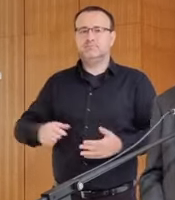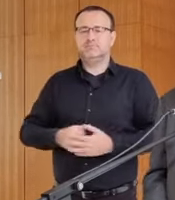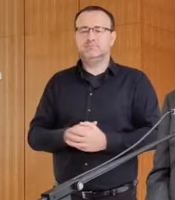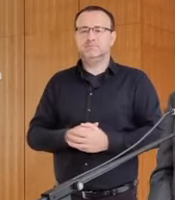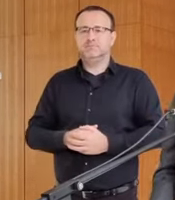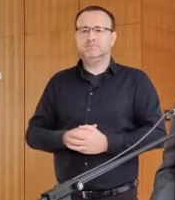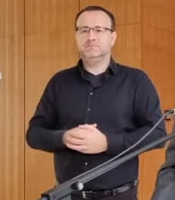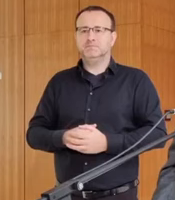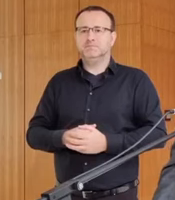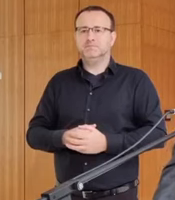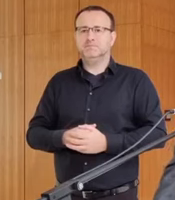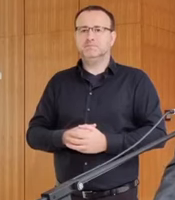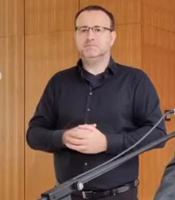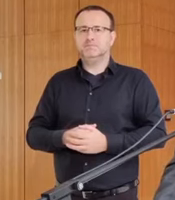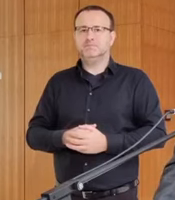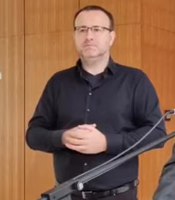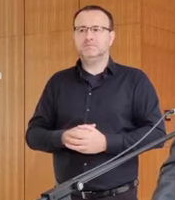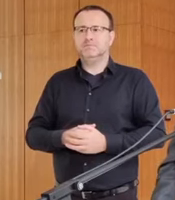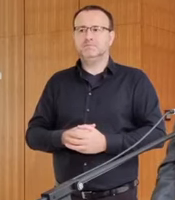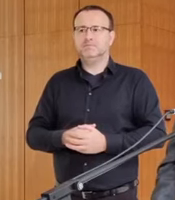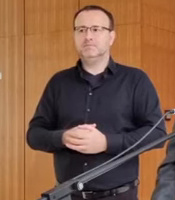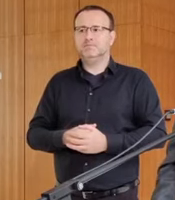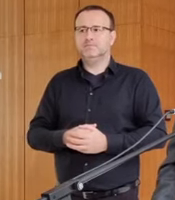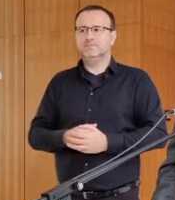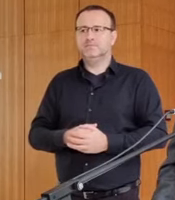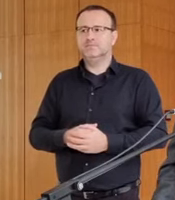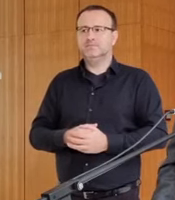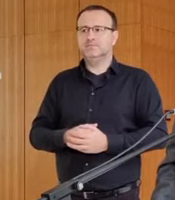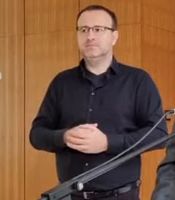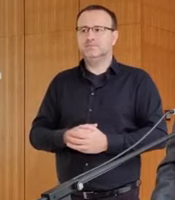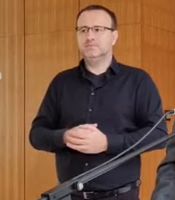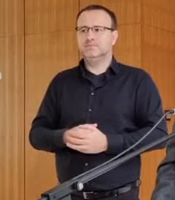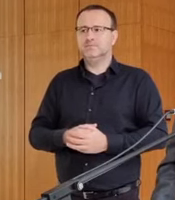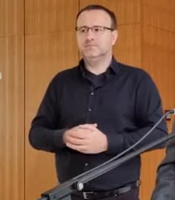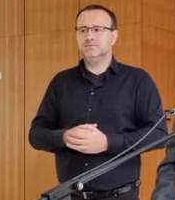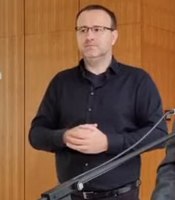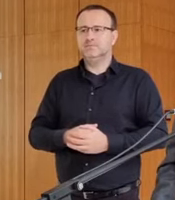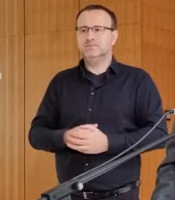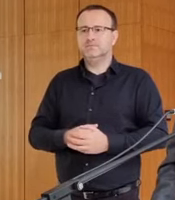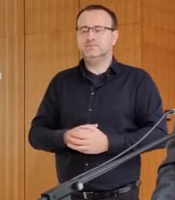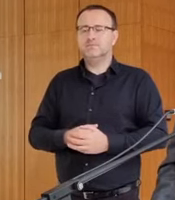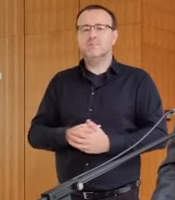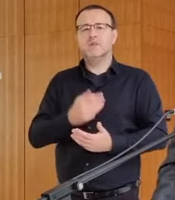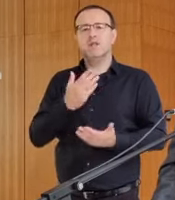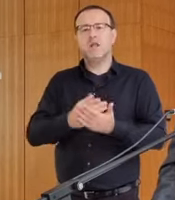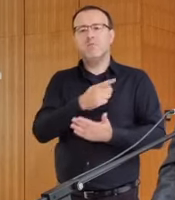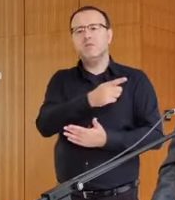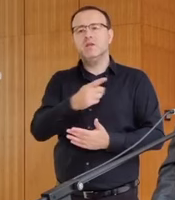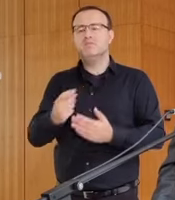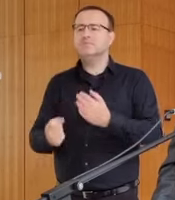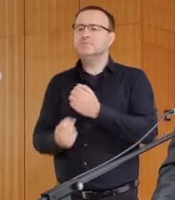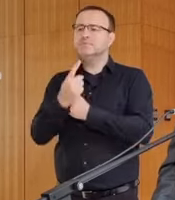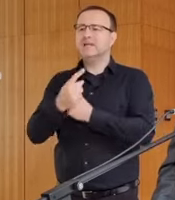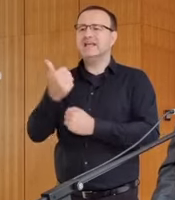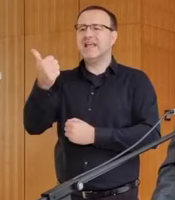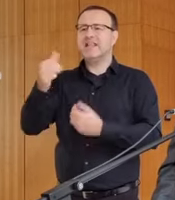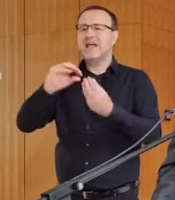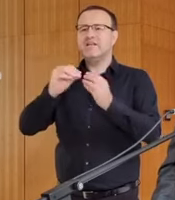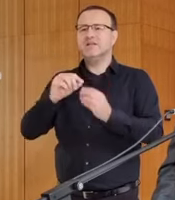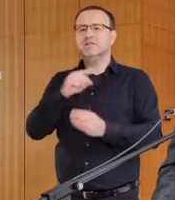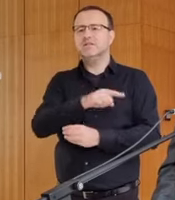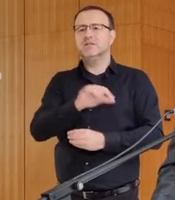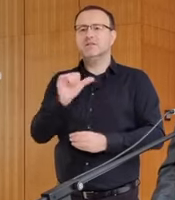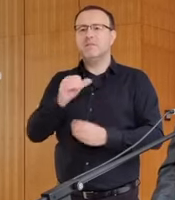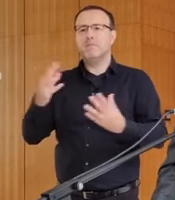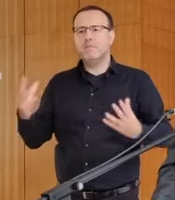Dobre, ďakujem. Dobrý deň, ešte môžeme vná otázka Garzina Rova Markýza. Ak by ste mali vypichnúť jednu vec, ktorá sa vám podarí